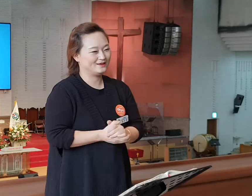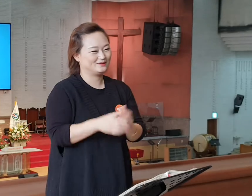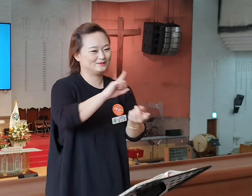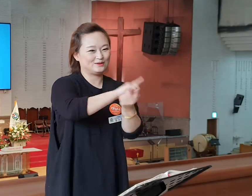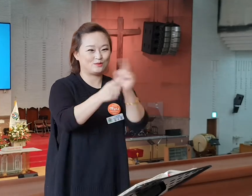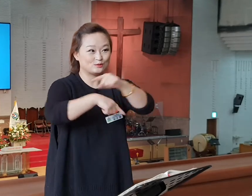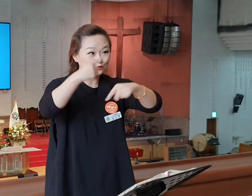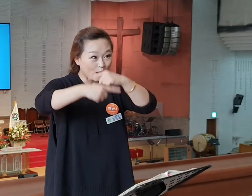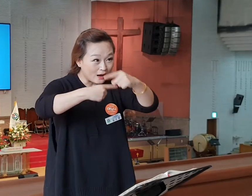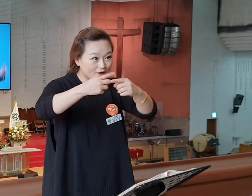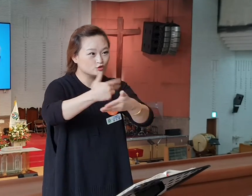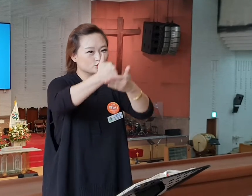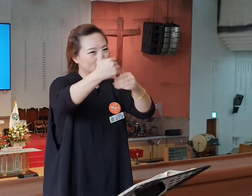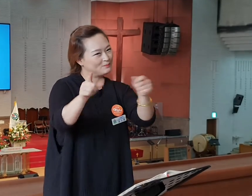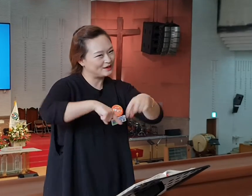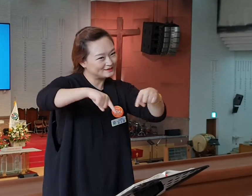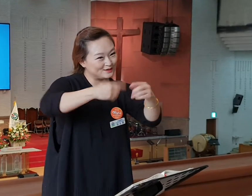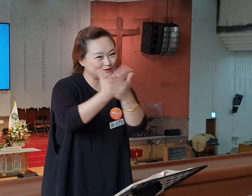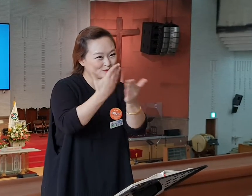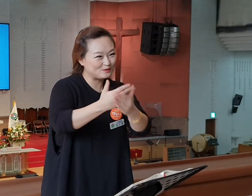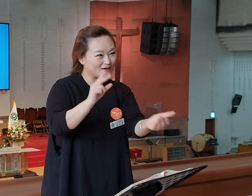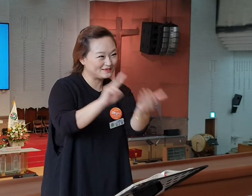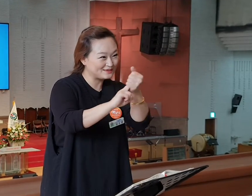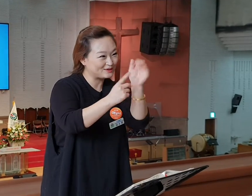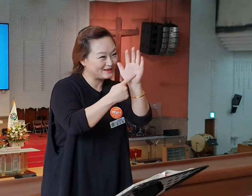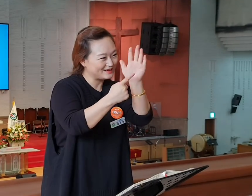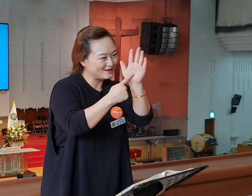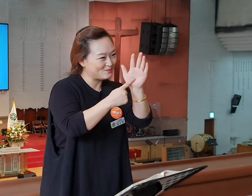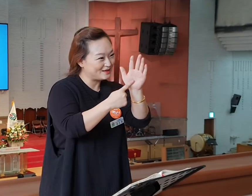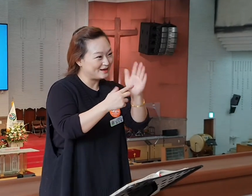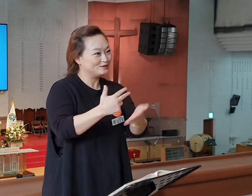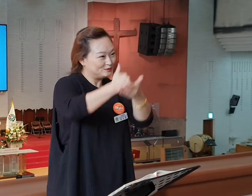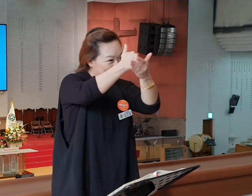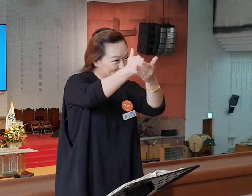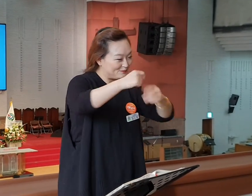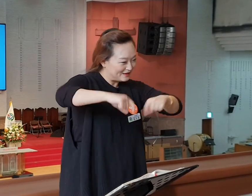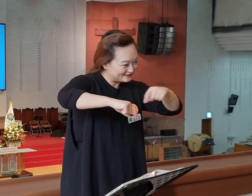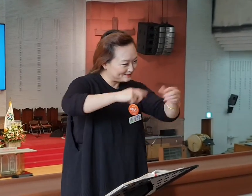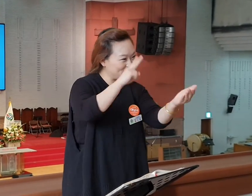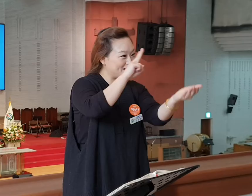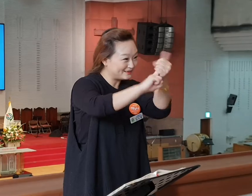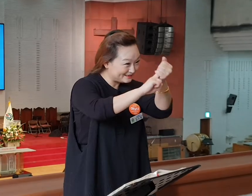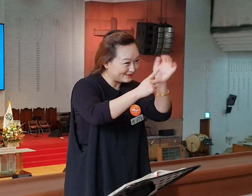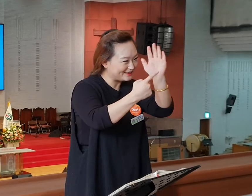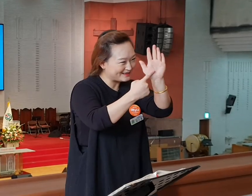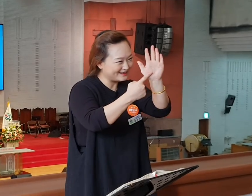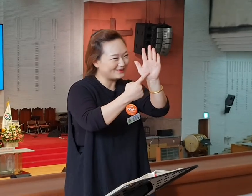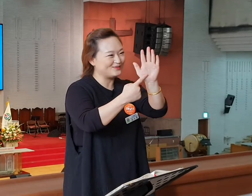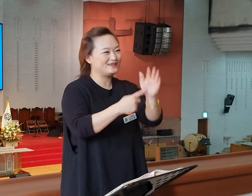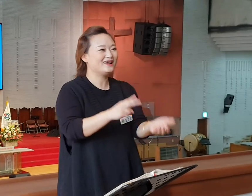저의 계신 분들에게 주님이 다스리십니다. 기적이 일어납니다. 인사하시죠. 주님이 다스리십니다. 기적이 일어납니다.